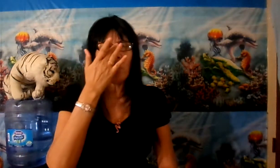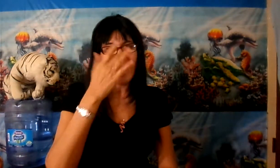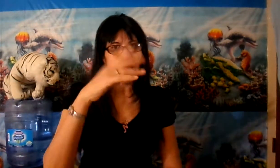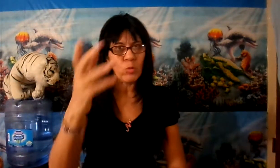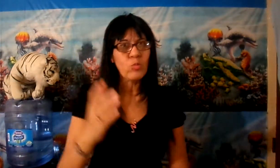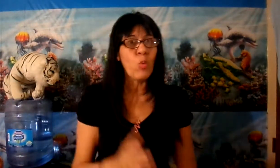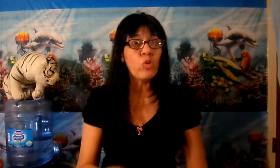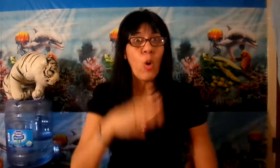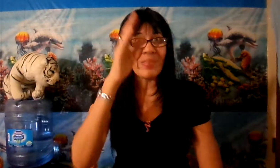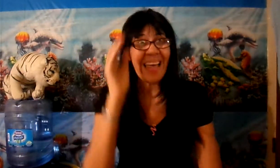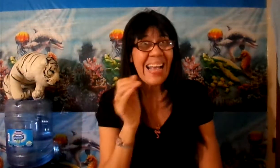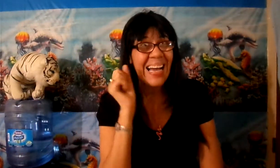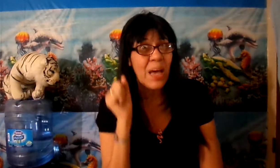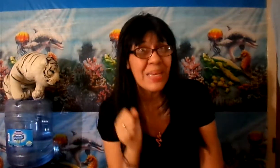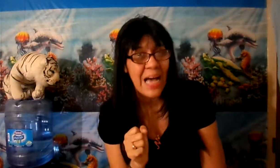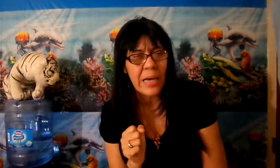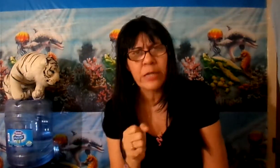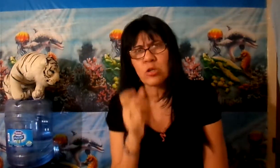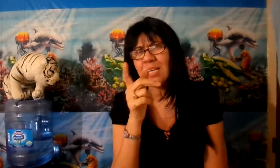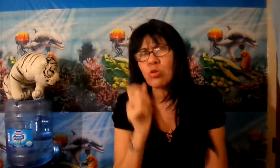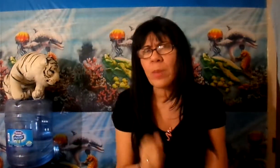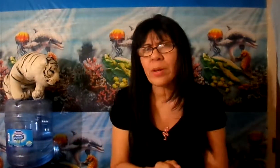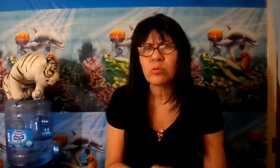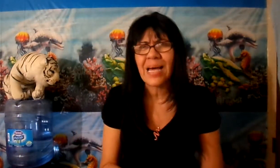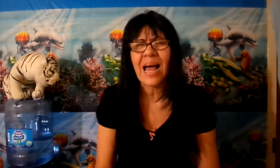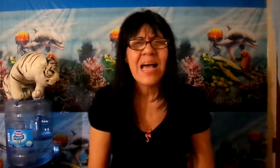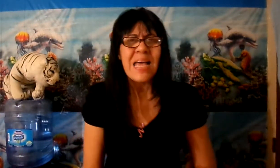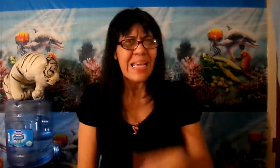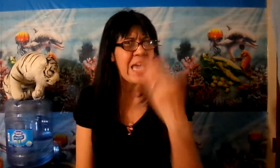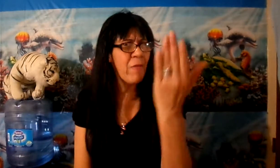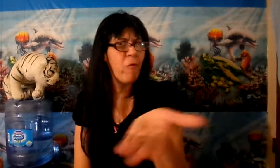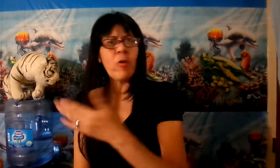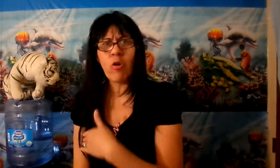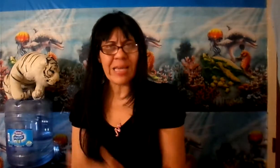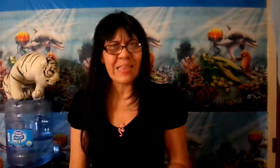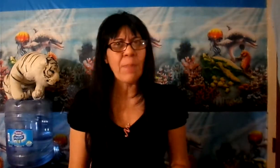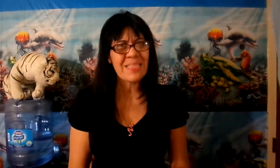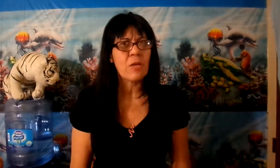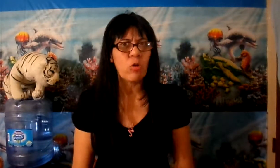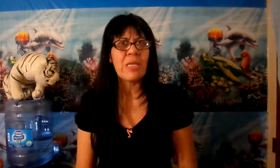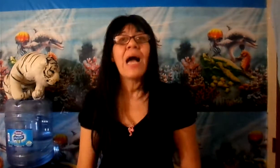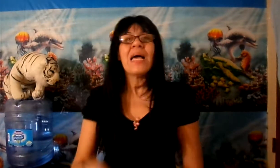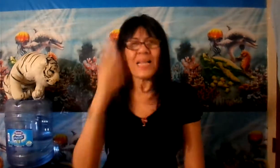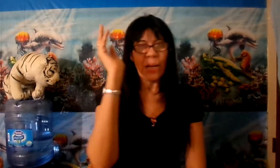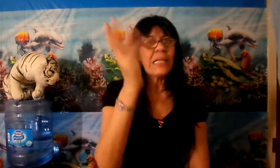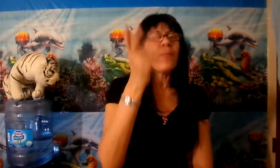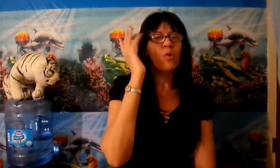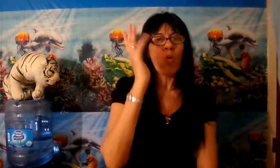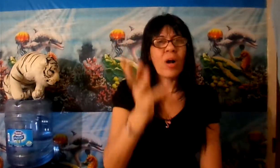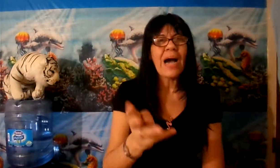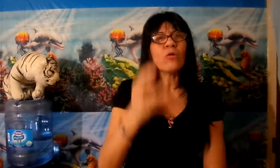en un mundo de calamidad. Entonces tú te preguntarás qué fue lo que está pasando hoy día. Y le provocaron